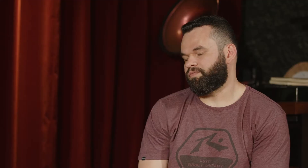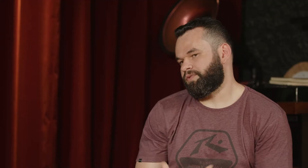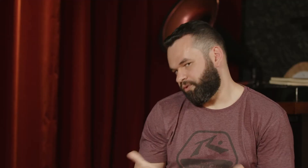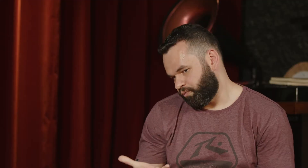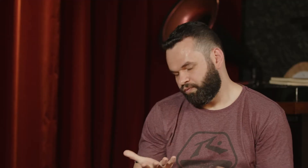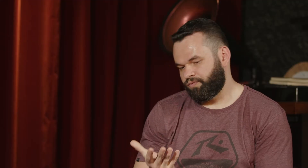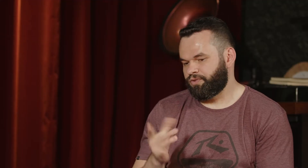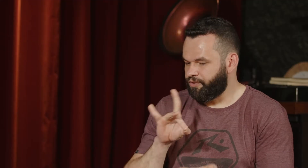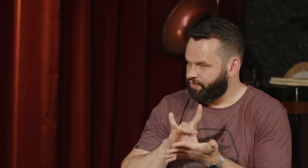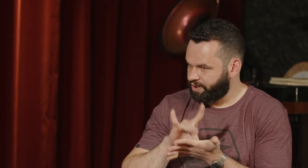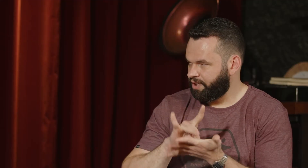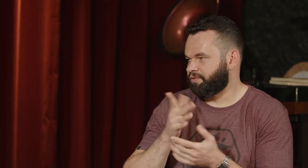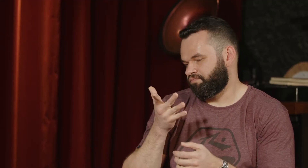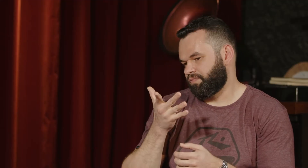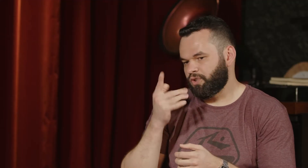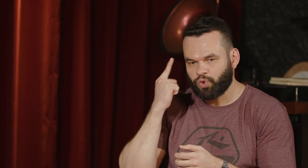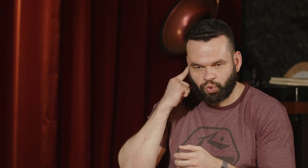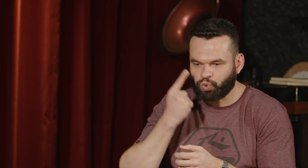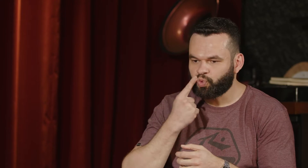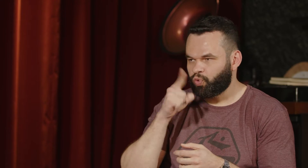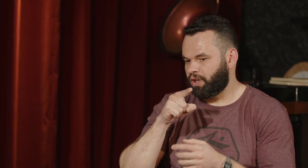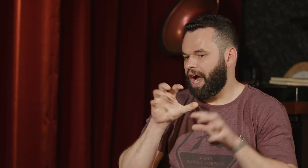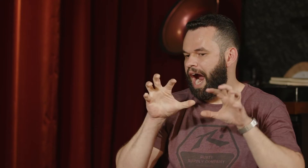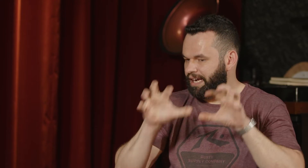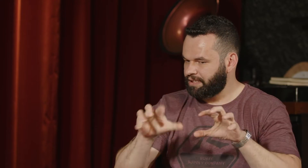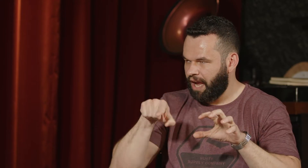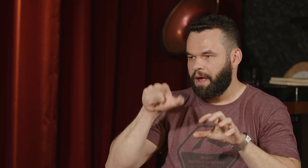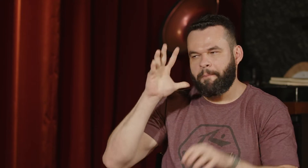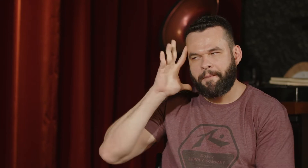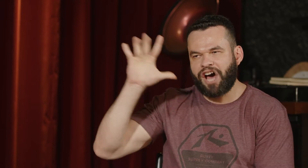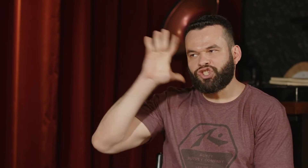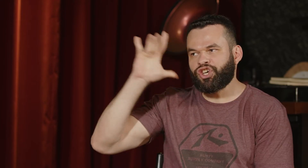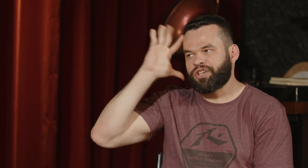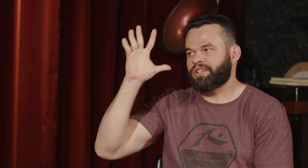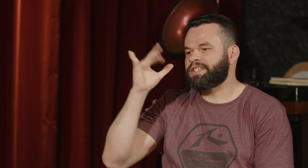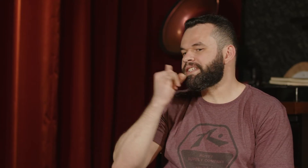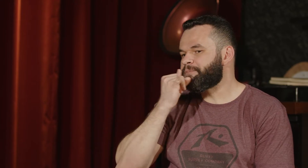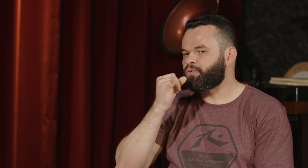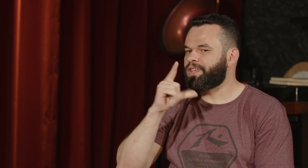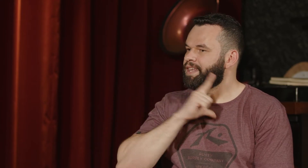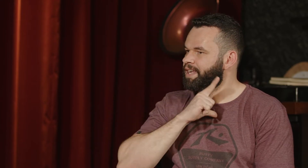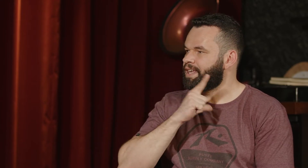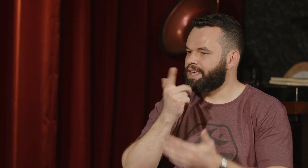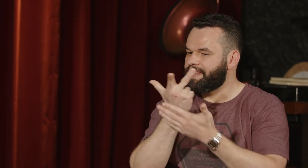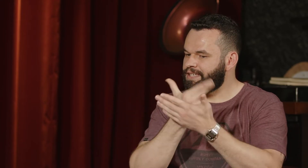Como é? Na verdade, vamos lá. O surdo é assim, é uma questão mais imagética,